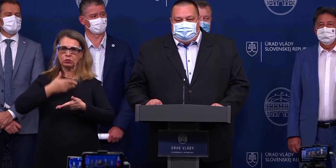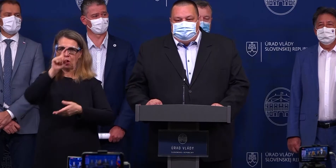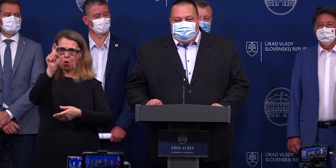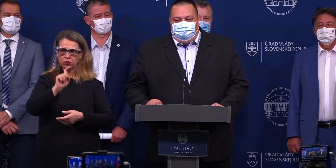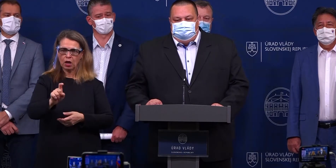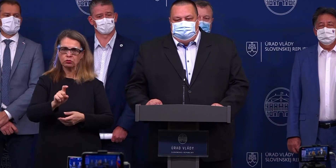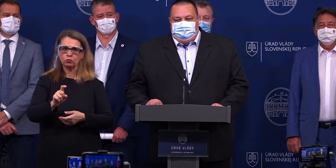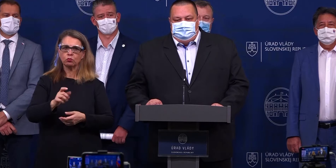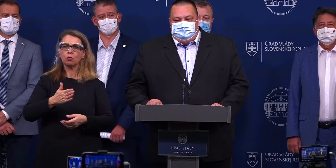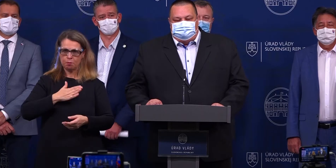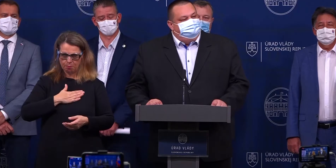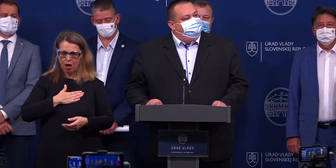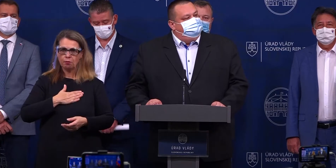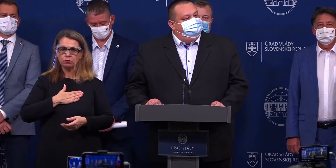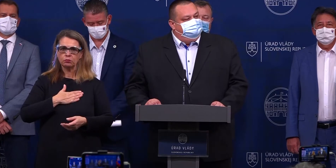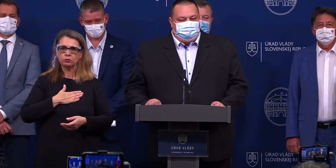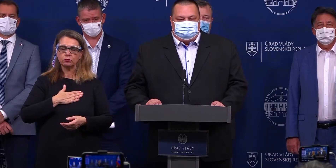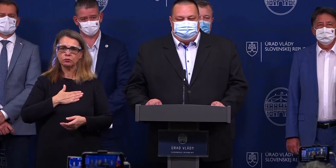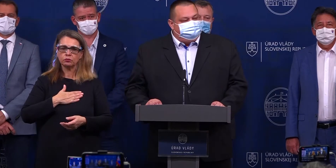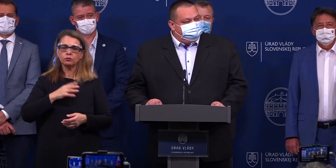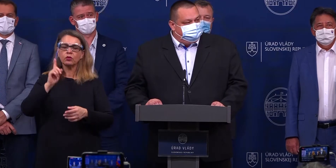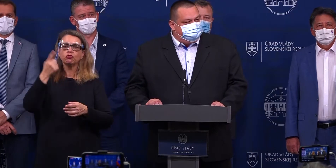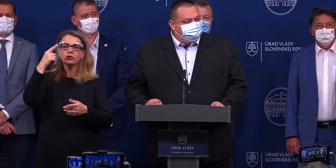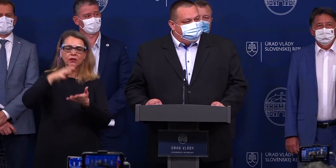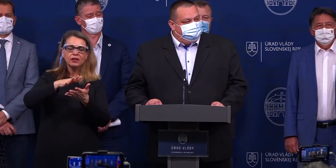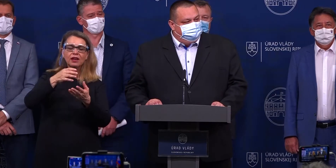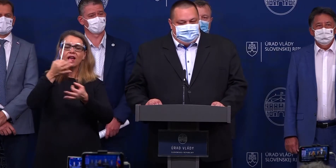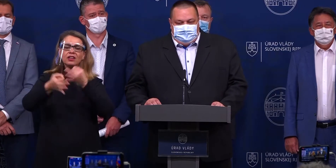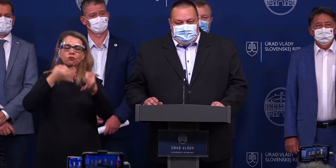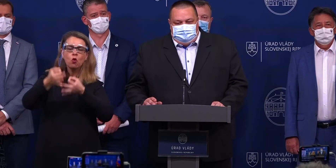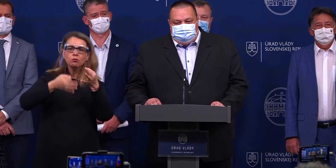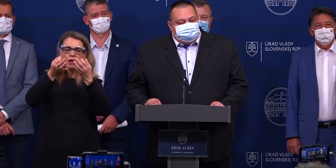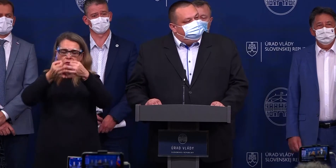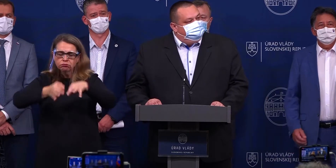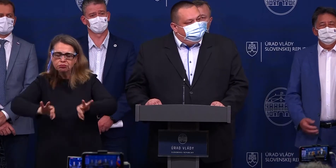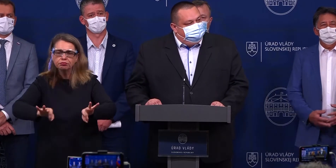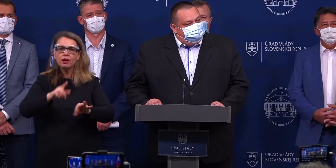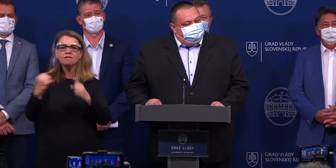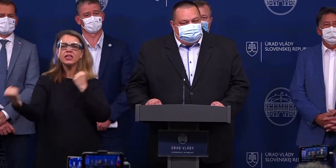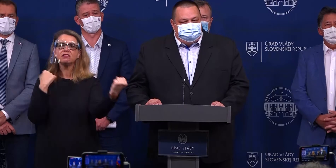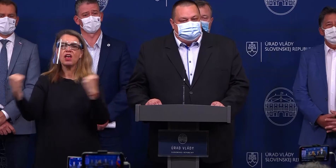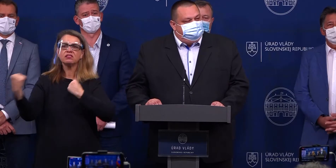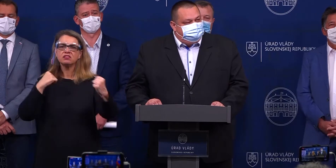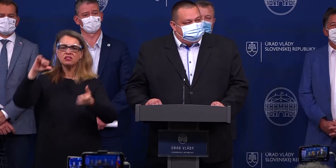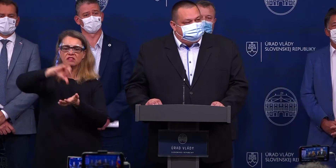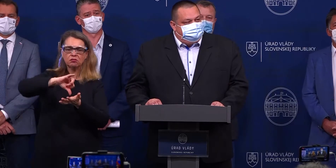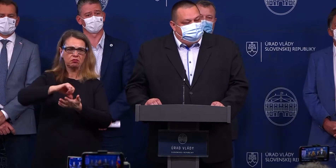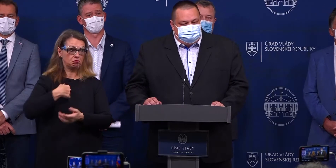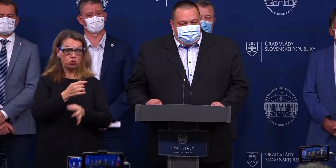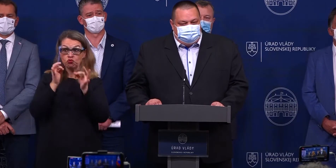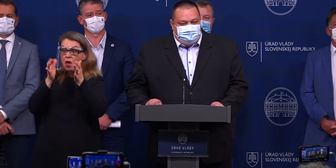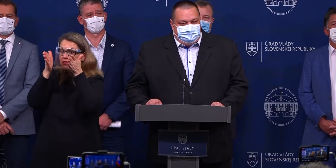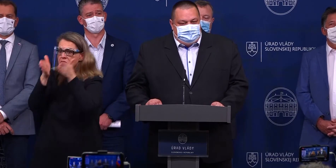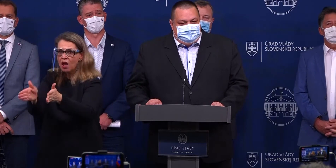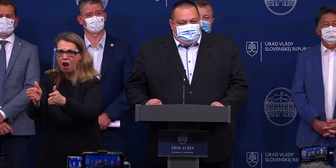či máme štúdiu ohľadom fitness centera a podobne. No, nesledujeme špecifických fitness centrách.